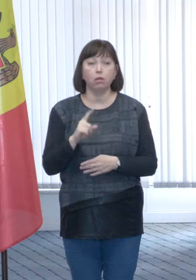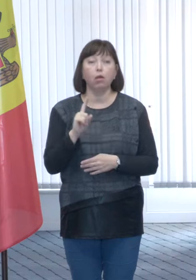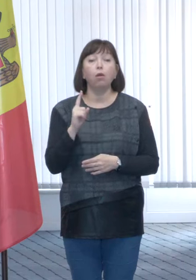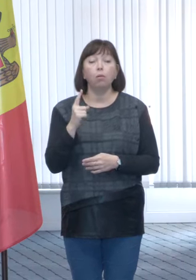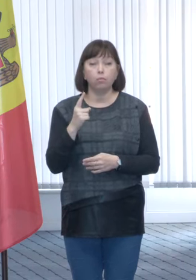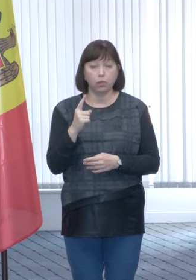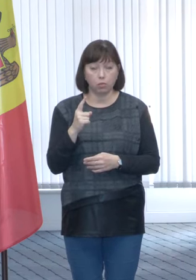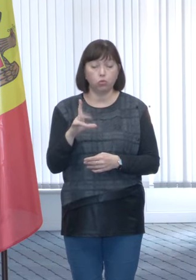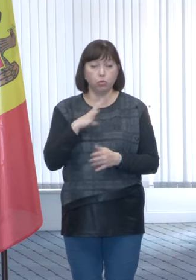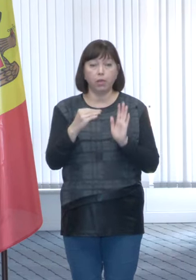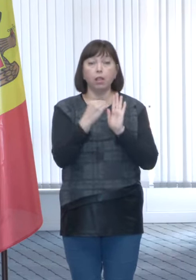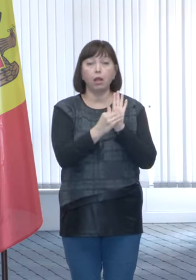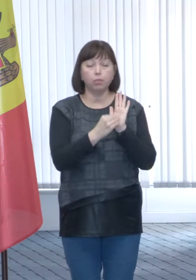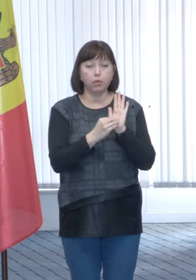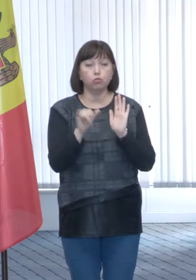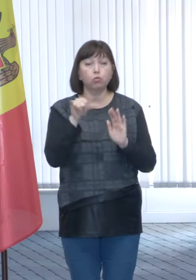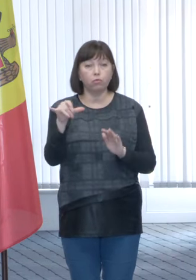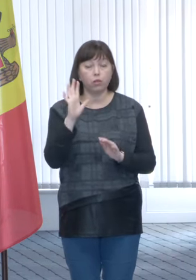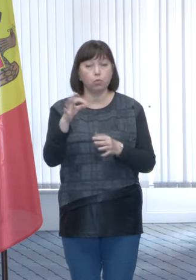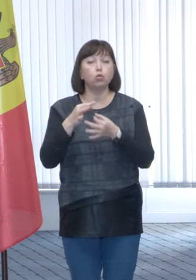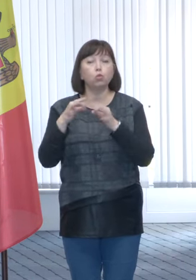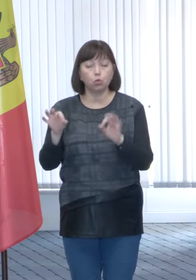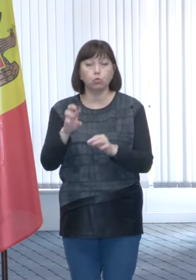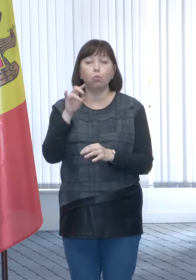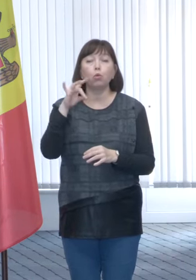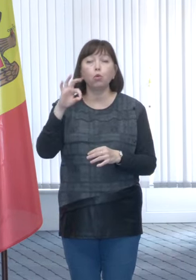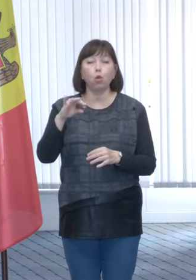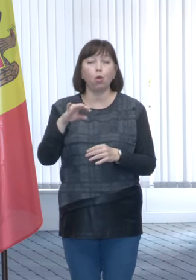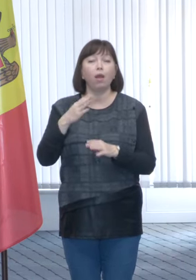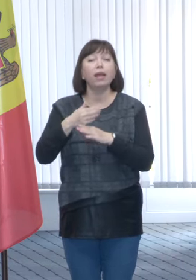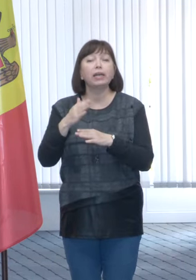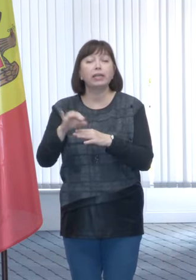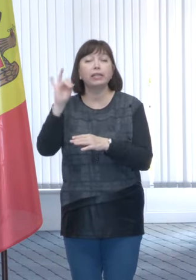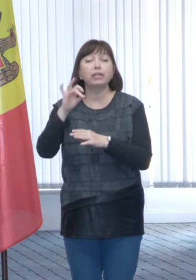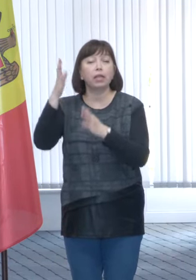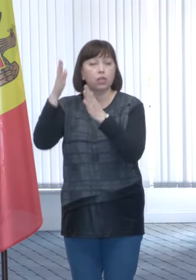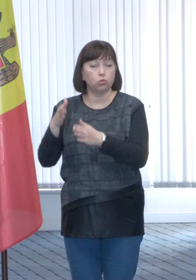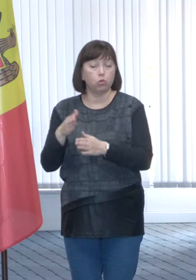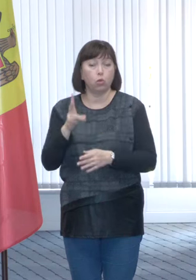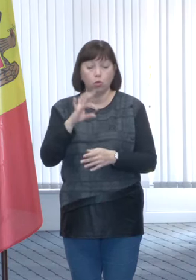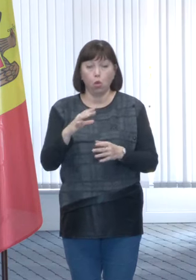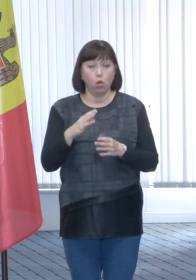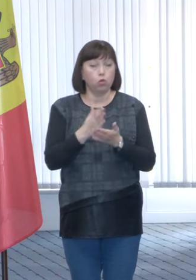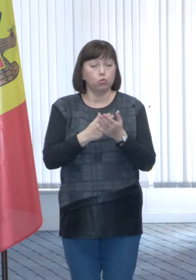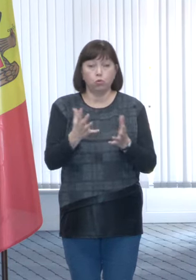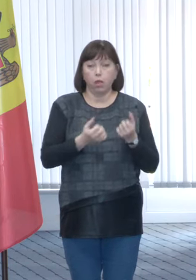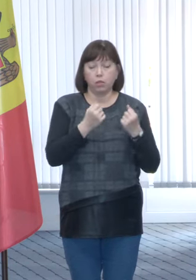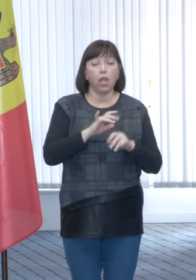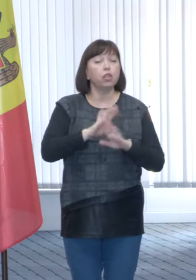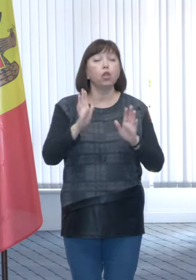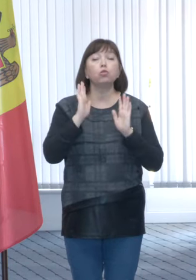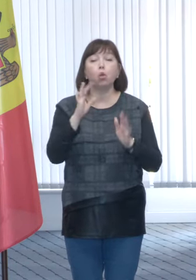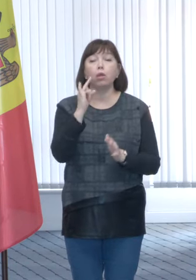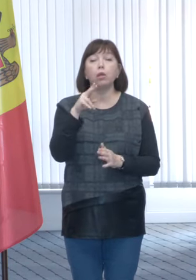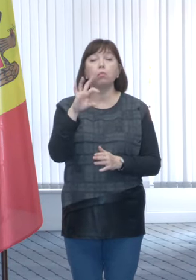care mai ajutat un de lucrății, pentru că, cum pentru se întrebuie să ne vedem